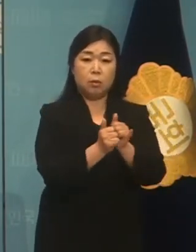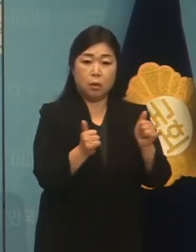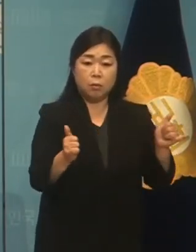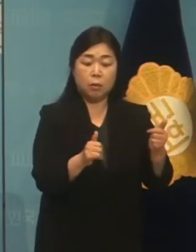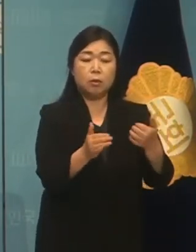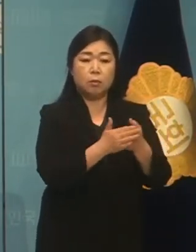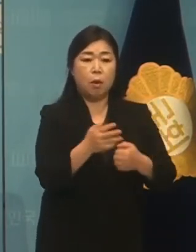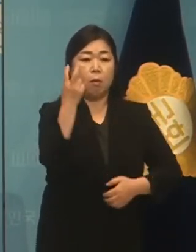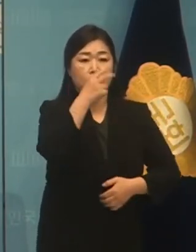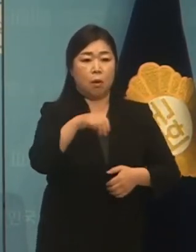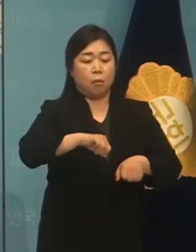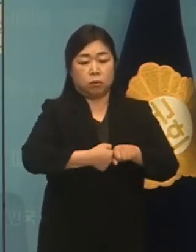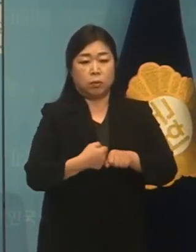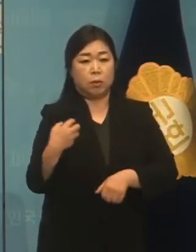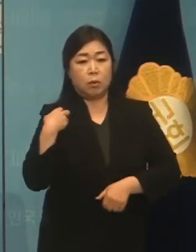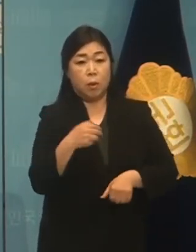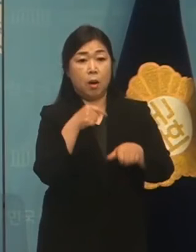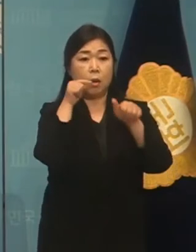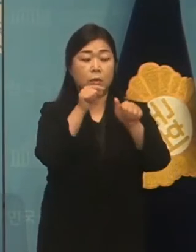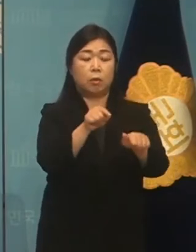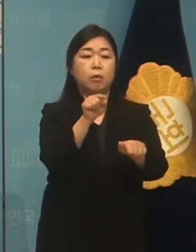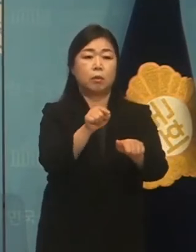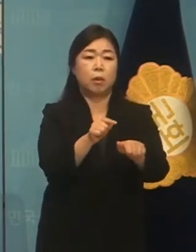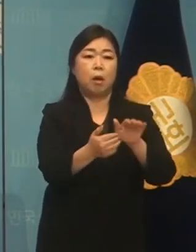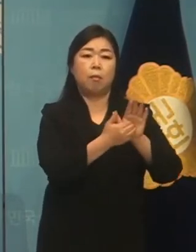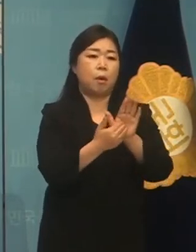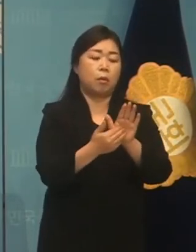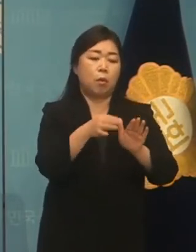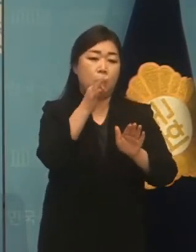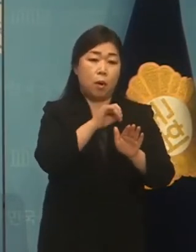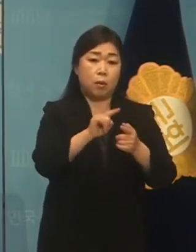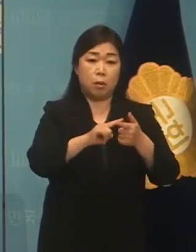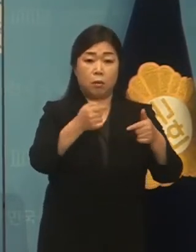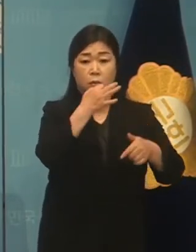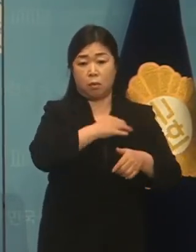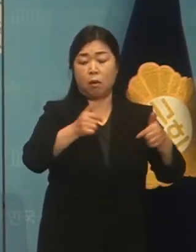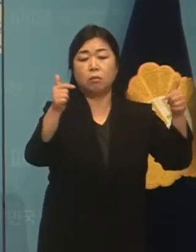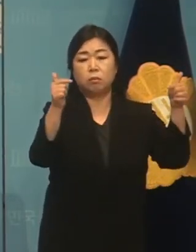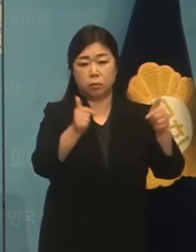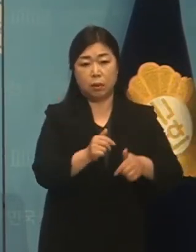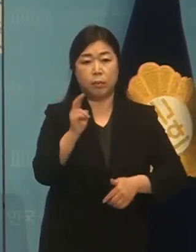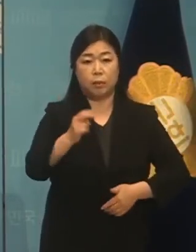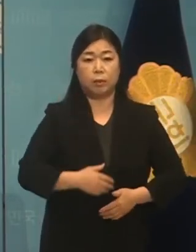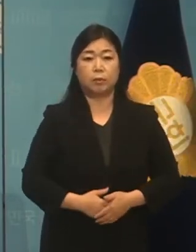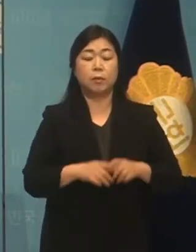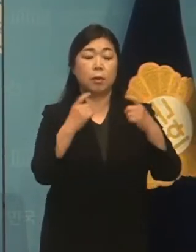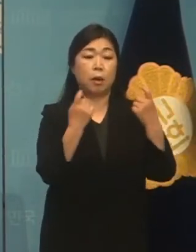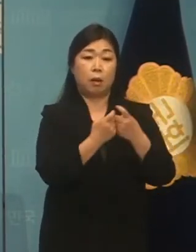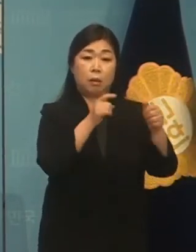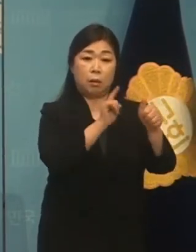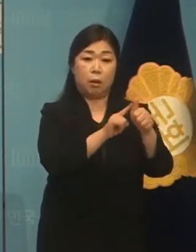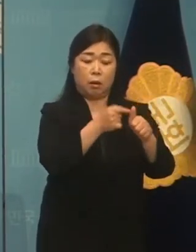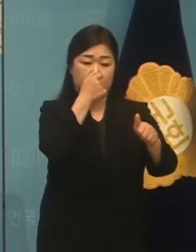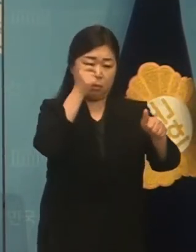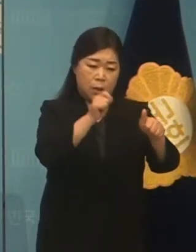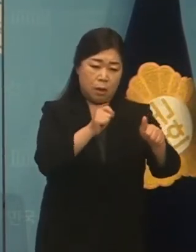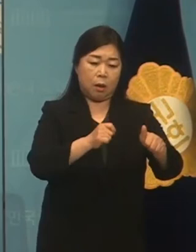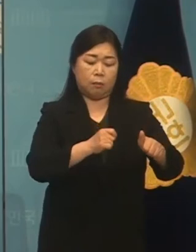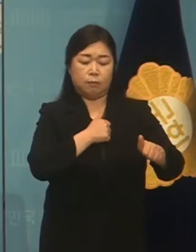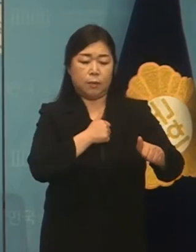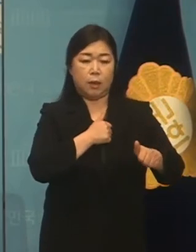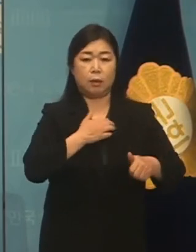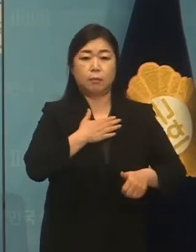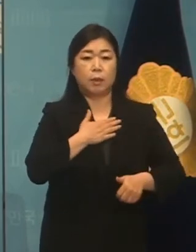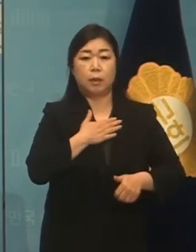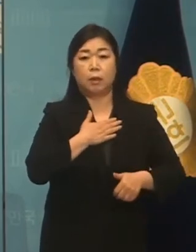검사를 응원하는 것은 감염 효과만 해서도 시력성이 떨어집니다. 개인에게 모멸받만 남길